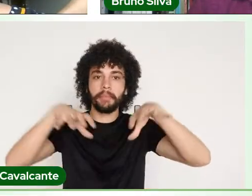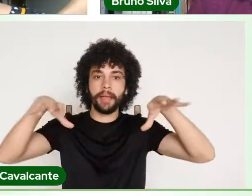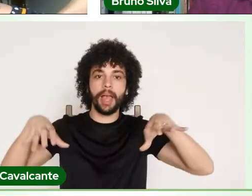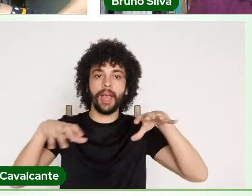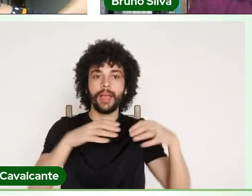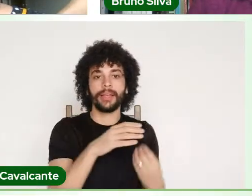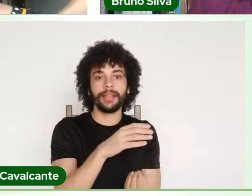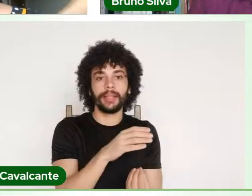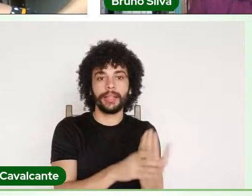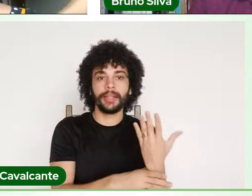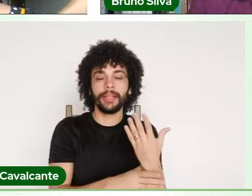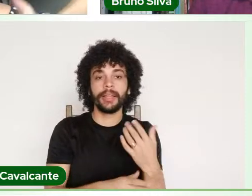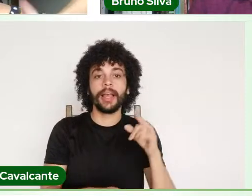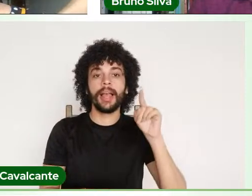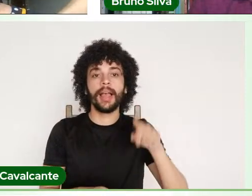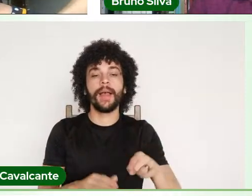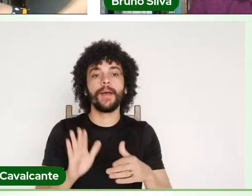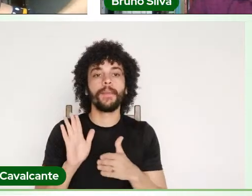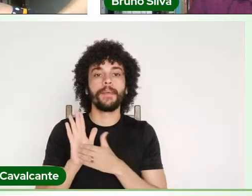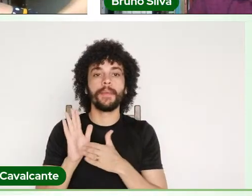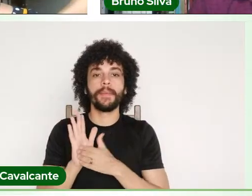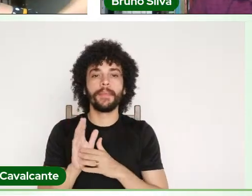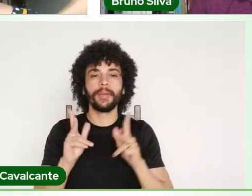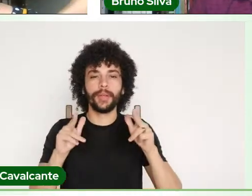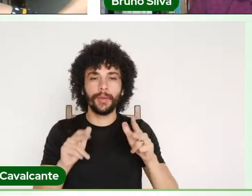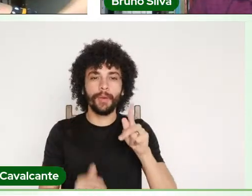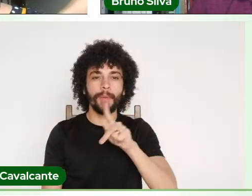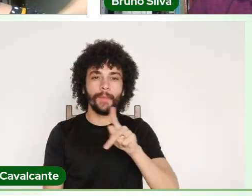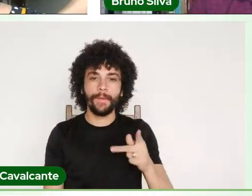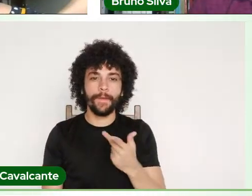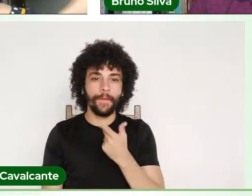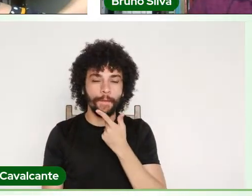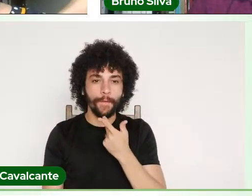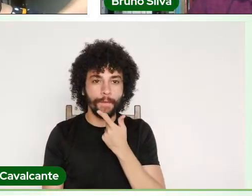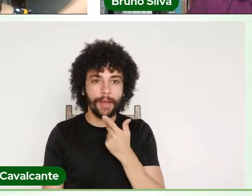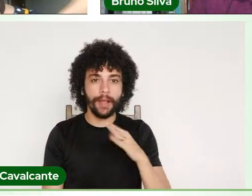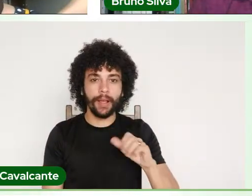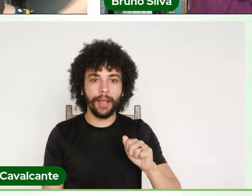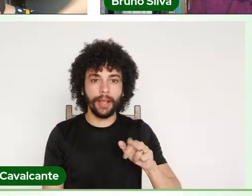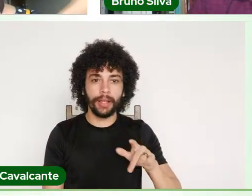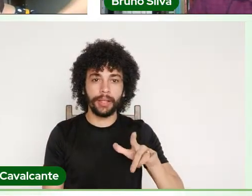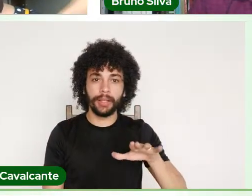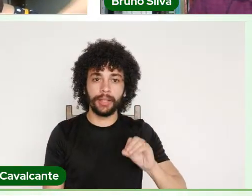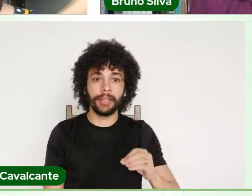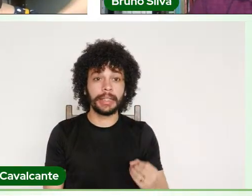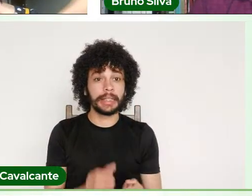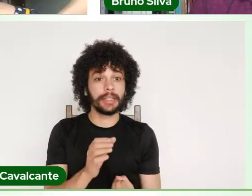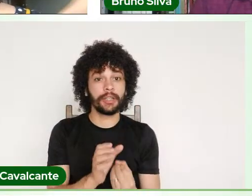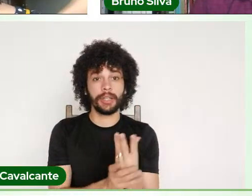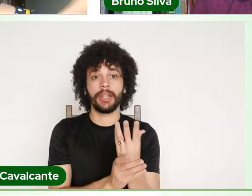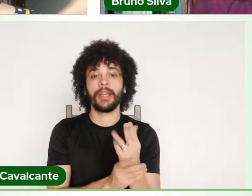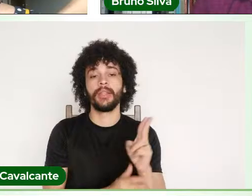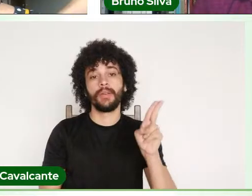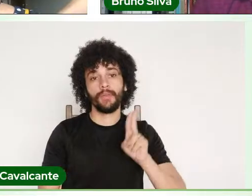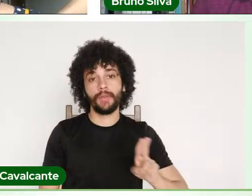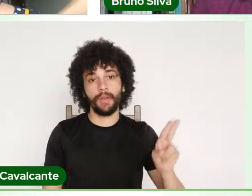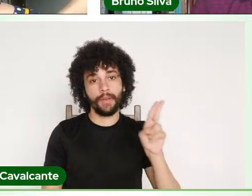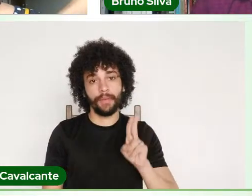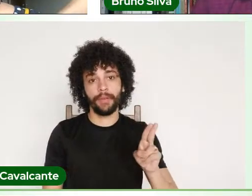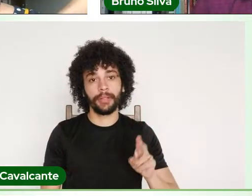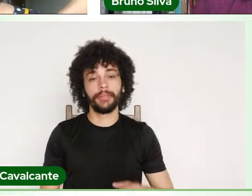foi uma proposta, como o professor Carlos Maneschi diz, que saiu de dentro da Universidade para o MEC,